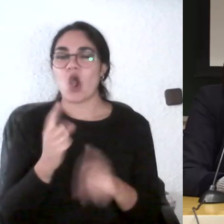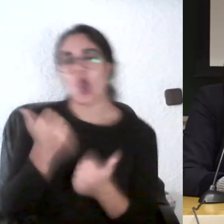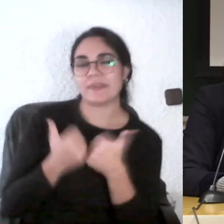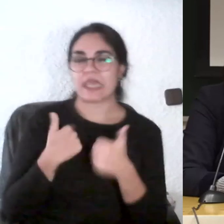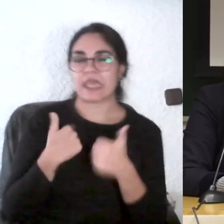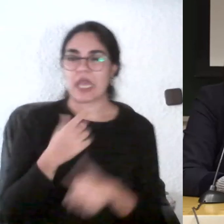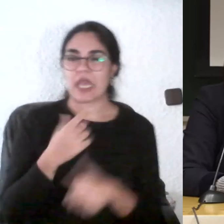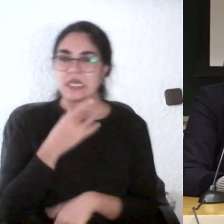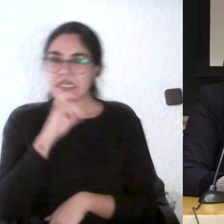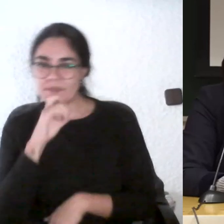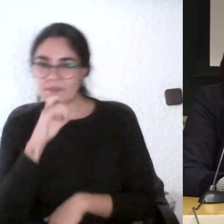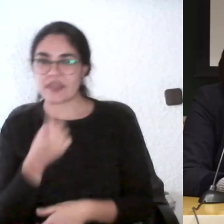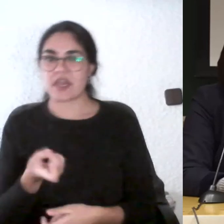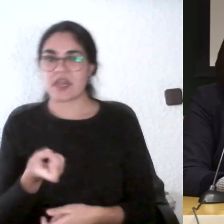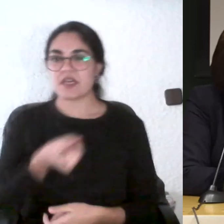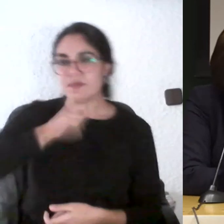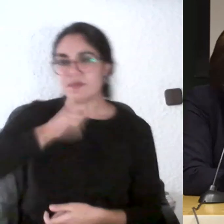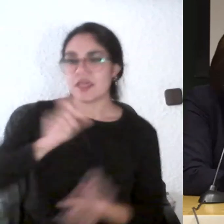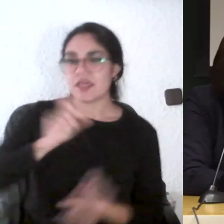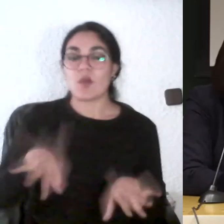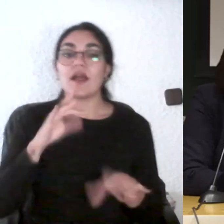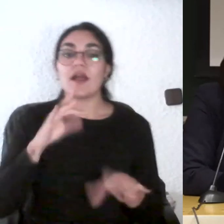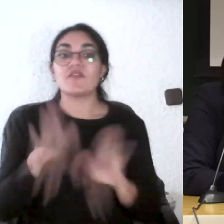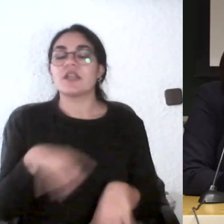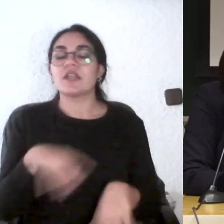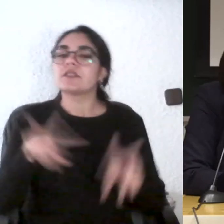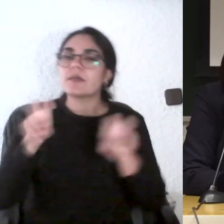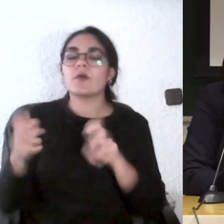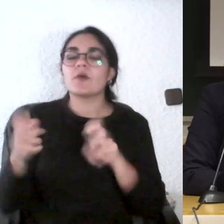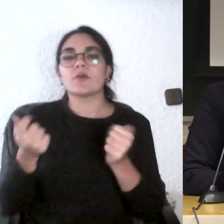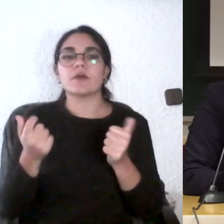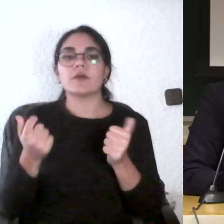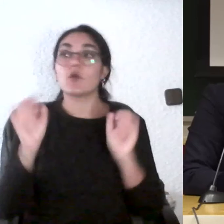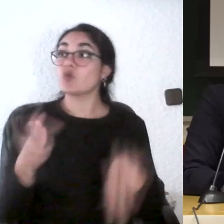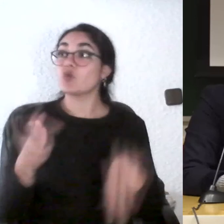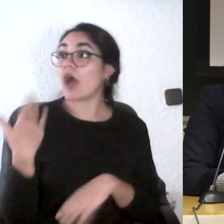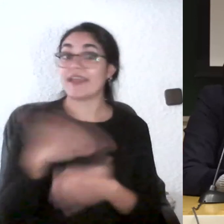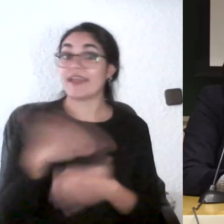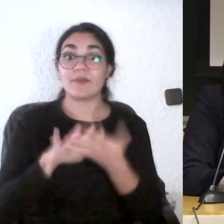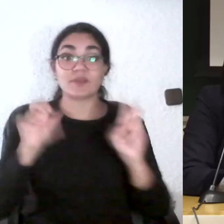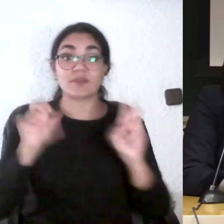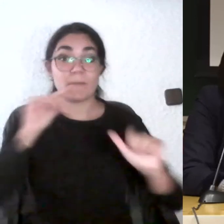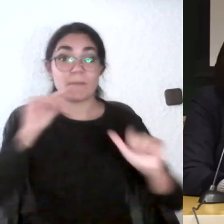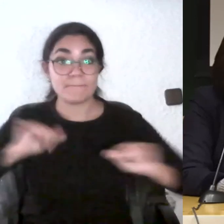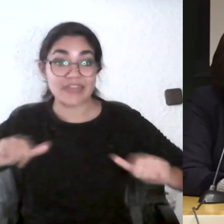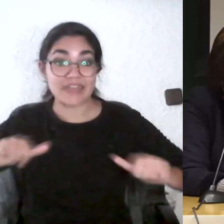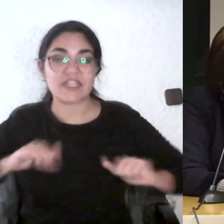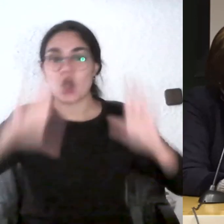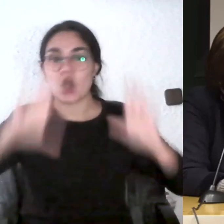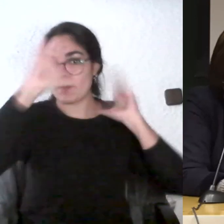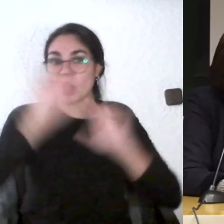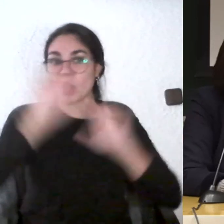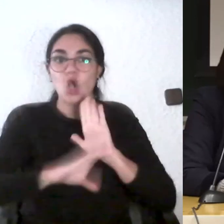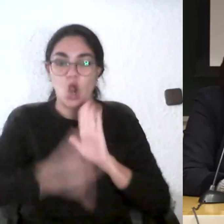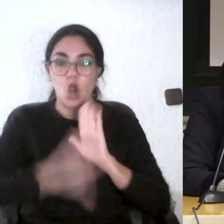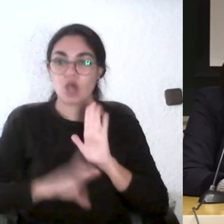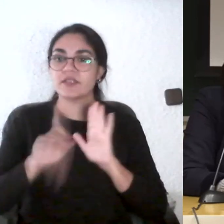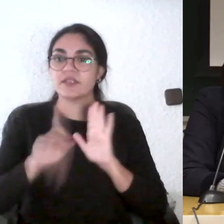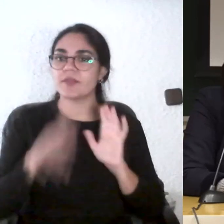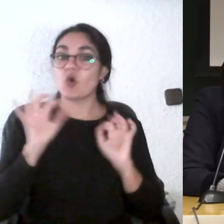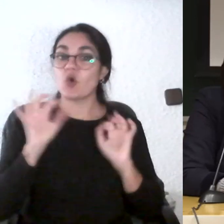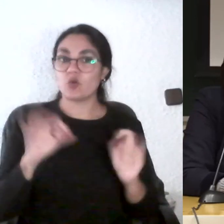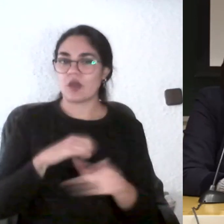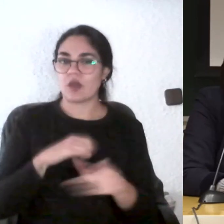yo hago auto evaluación yo hago evaluación por pares y ayer justamente en el máster de protocolo hice esto porque sabía que hoy íbamos a tener